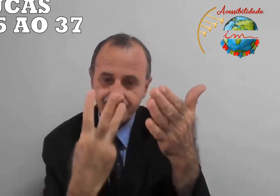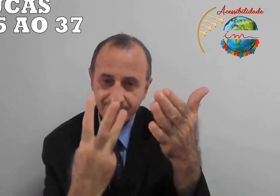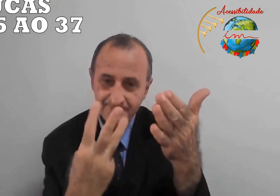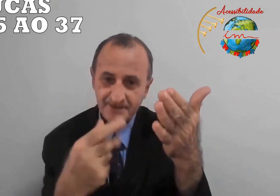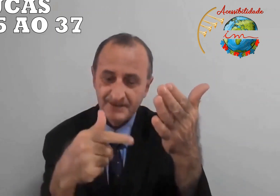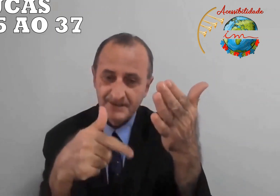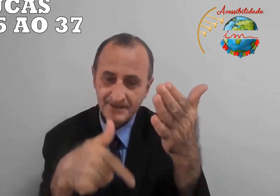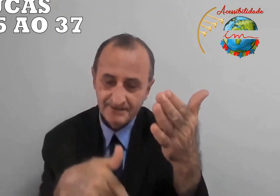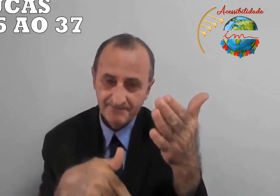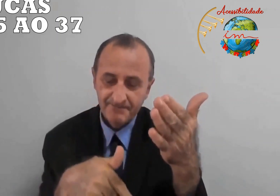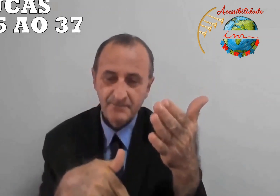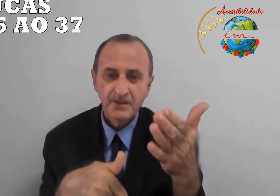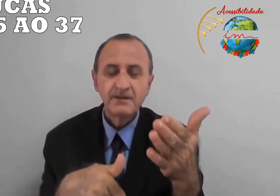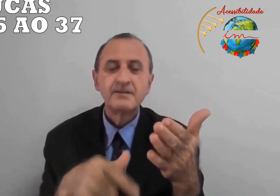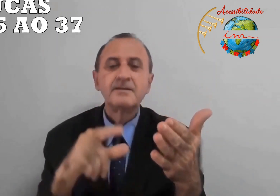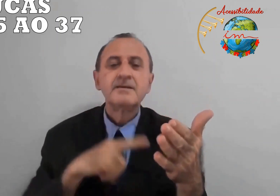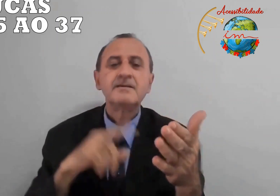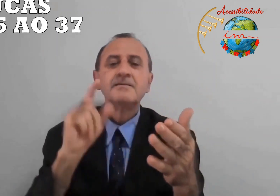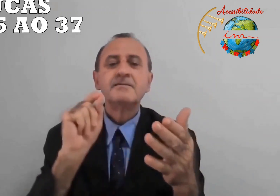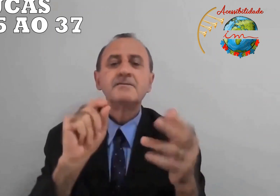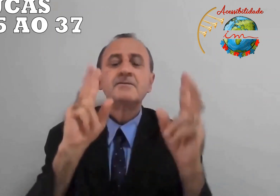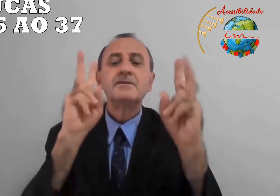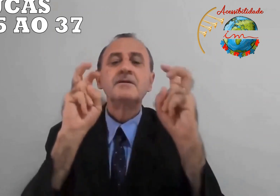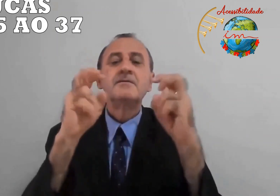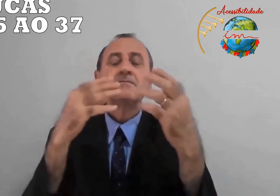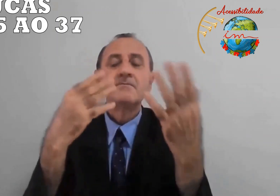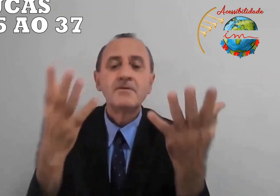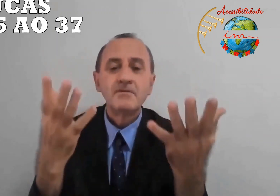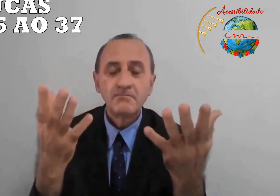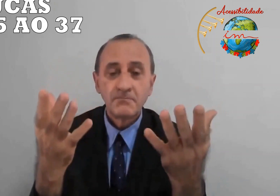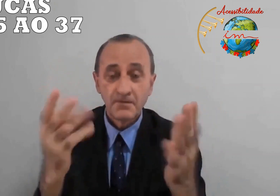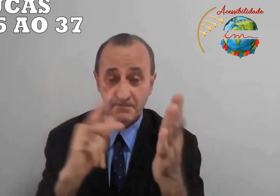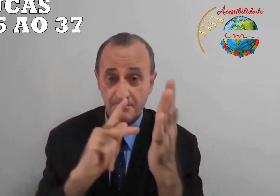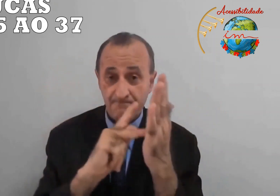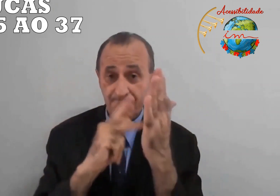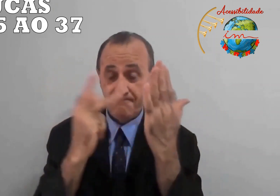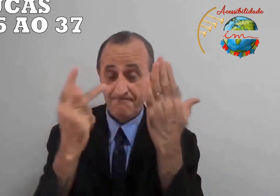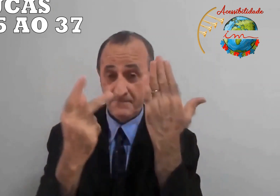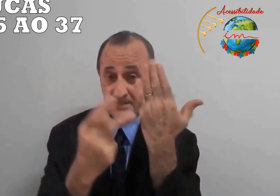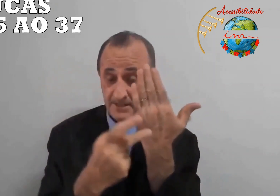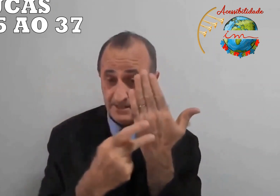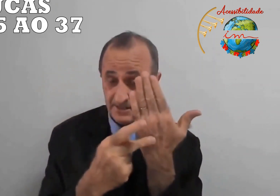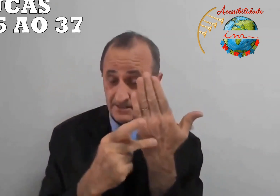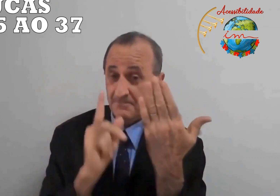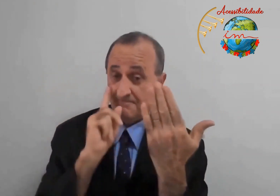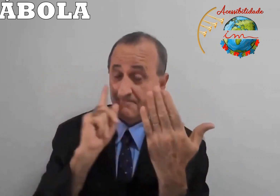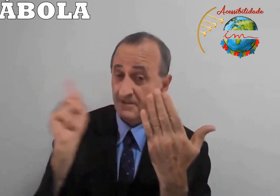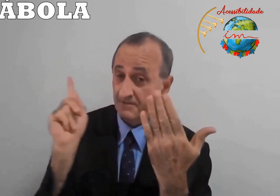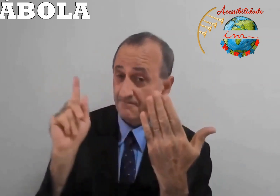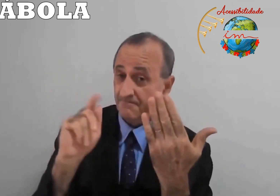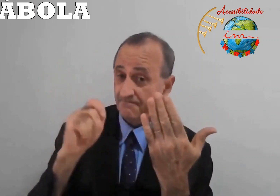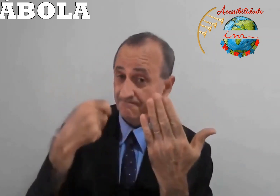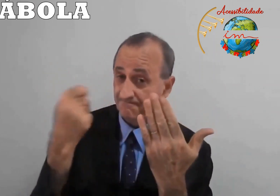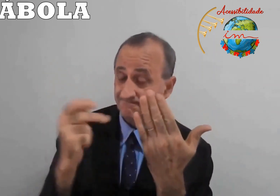37. E nós temos o quê? O tema, a parábola. Vejam aqui, olha,